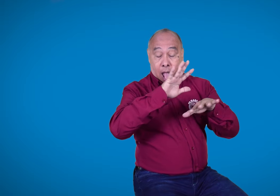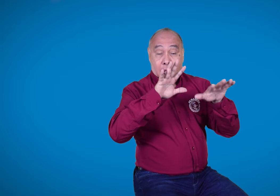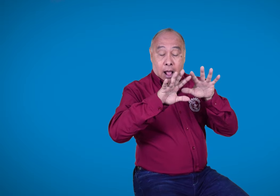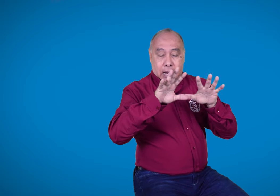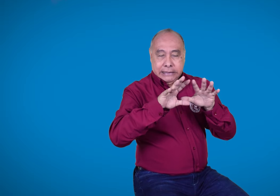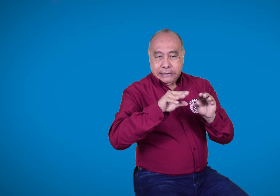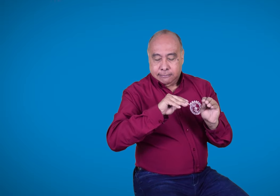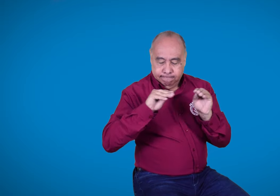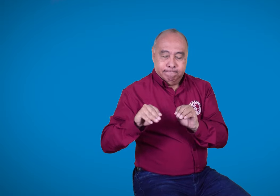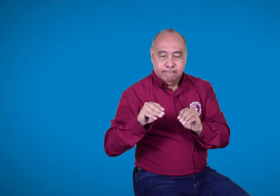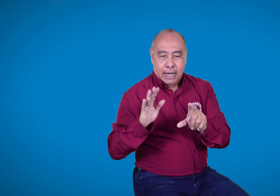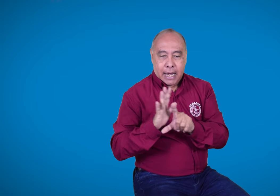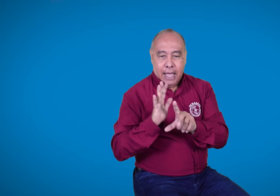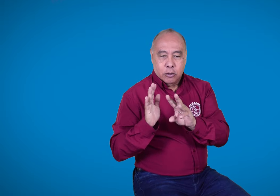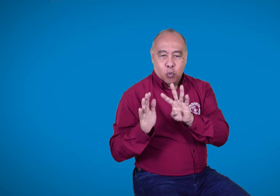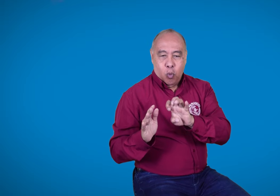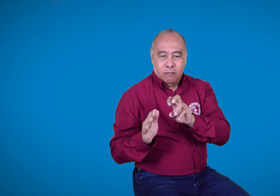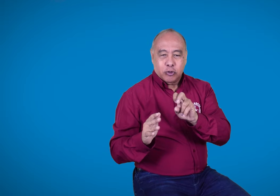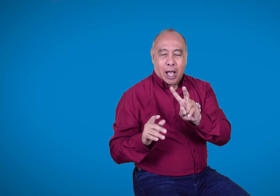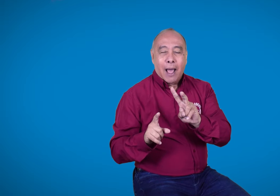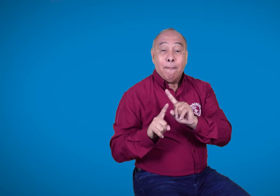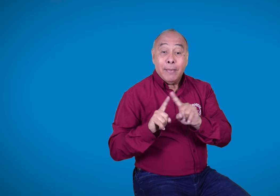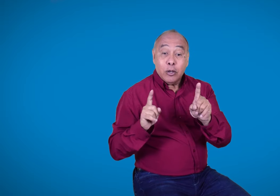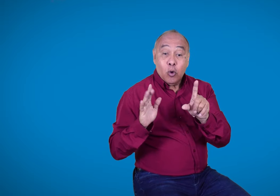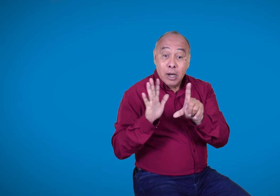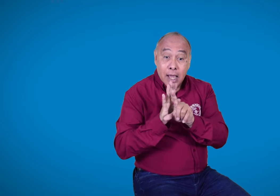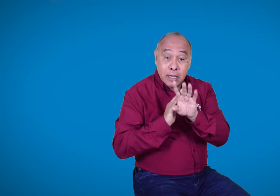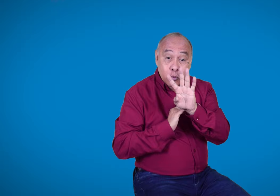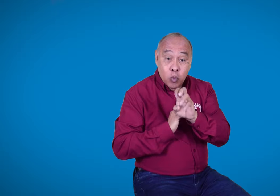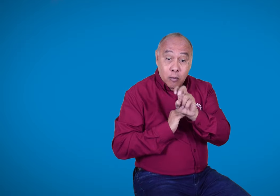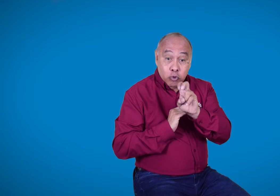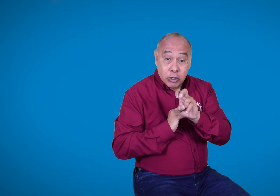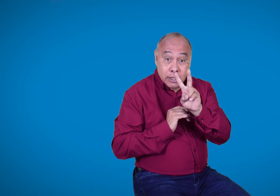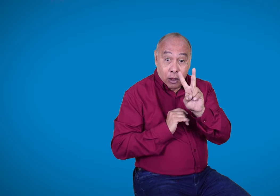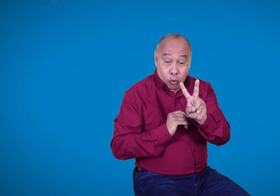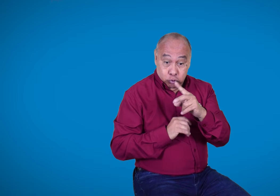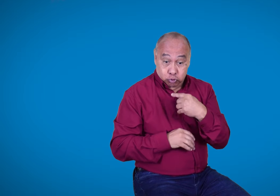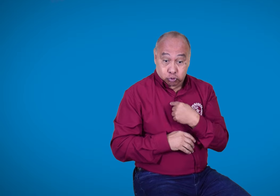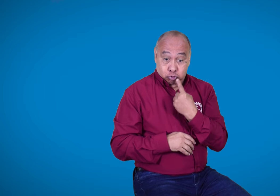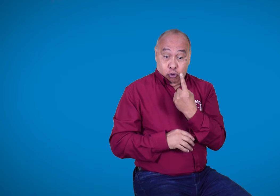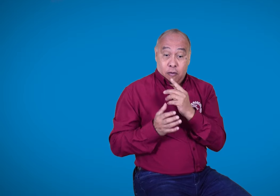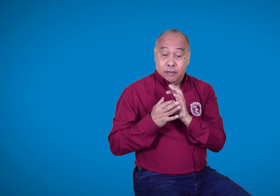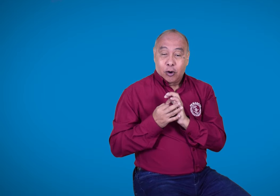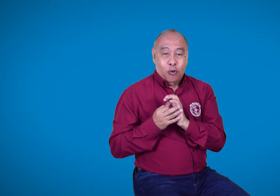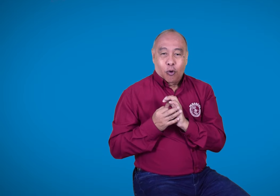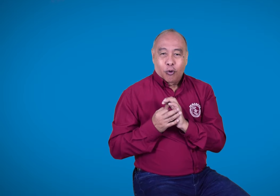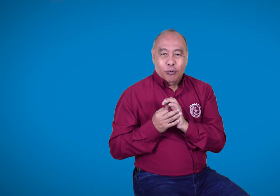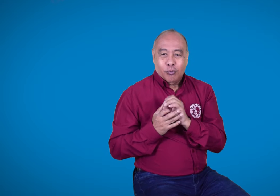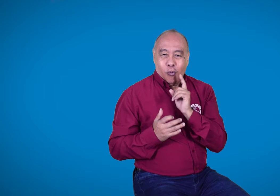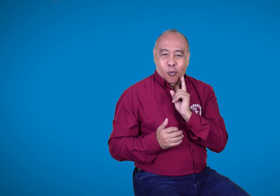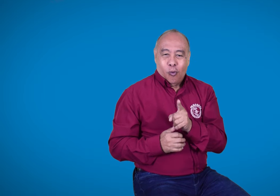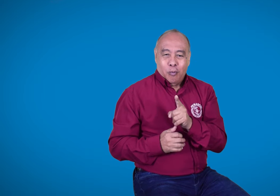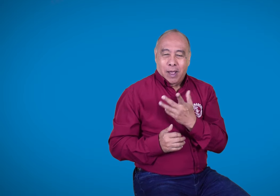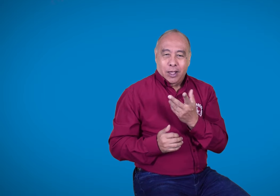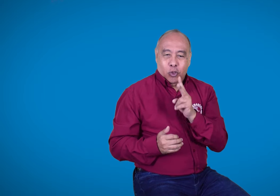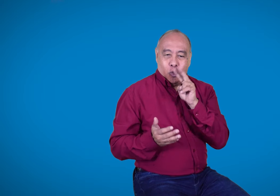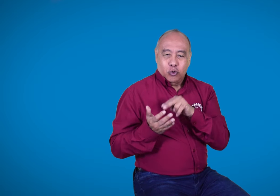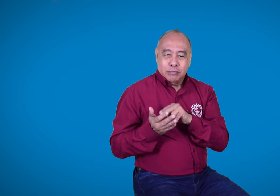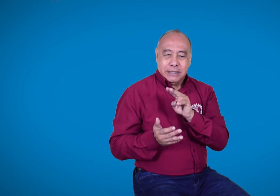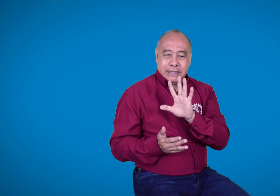realizada por la Federación, pues ya para el año 2005 se contaba con un amplio grupo de entidades, las cuales eran